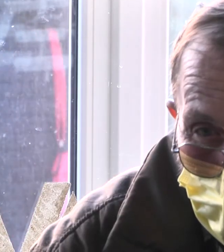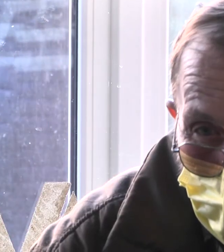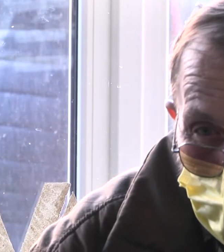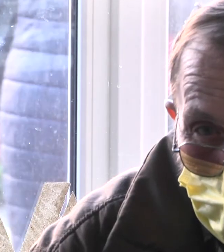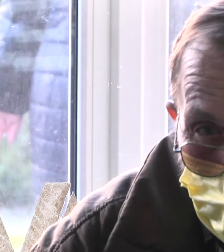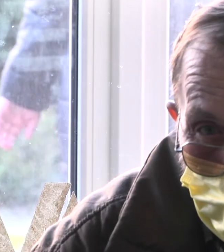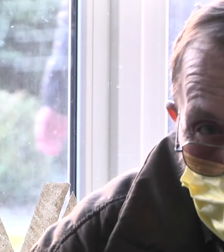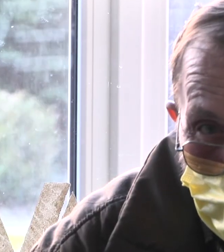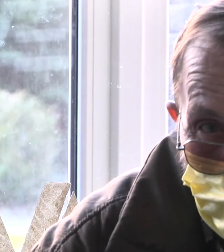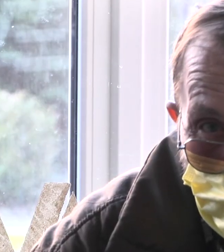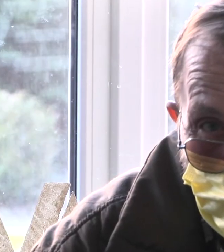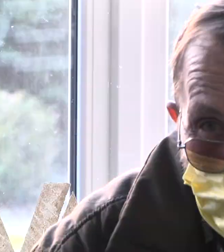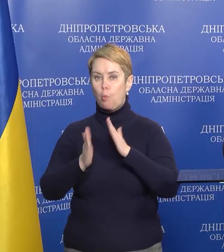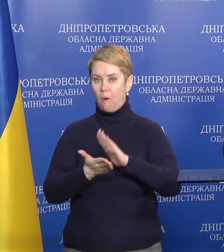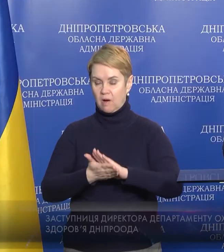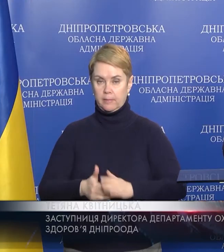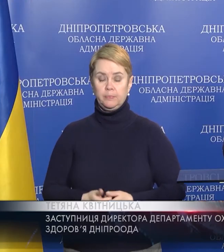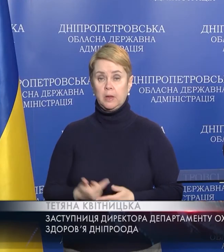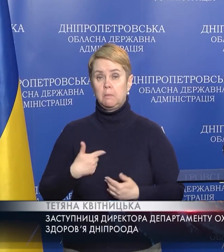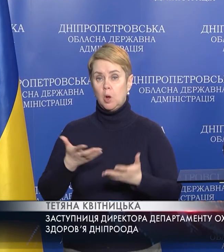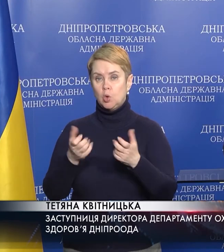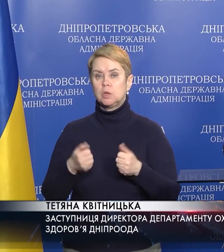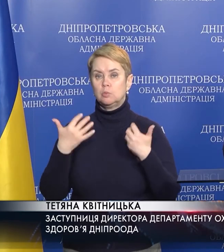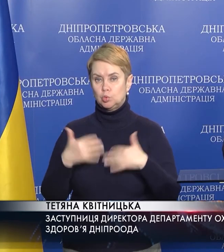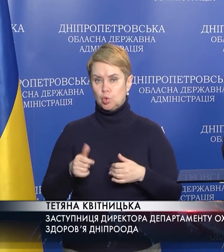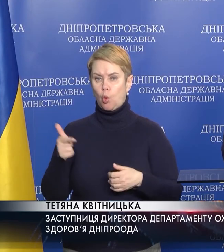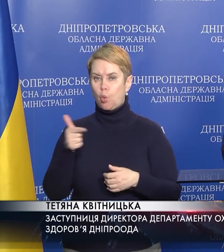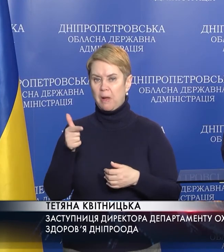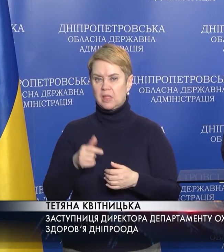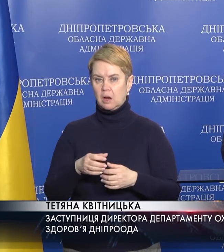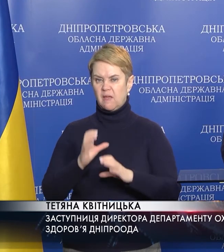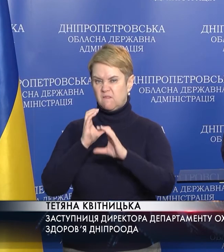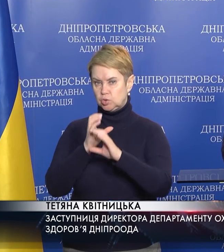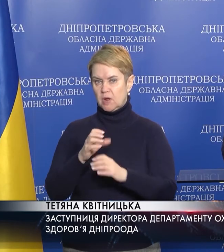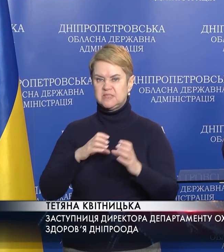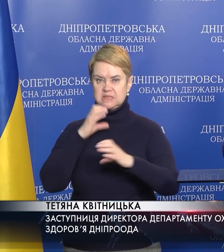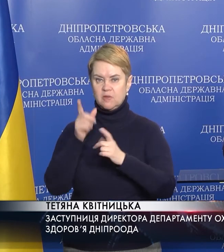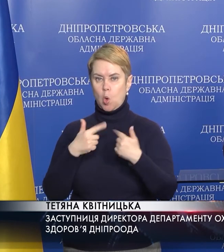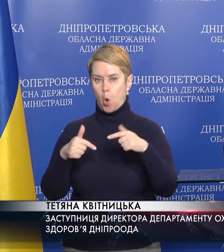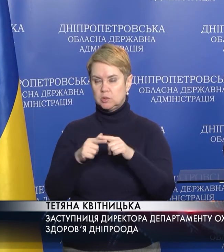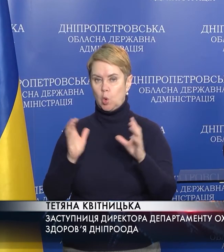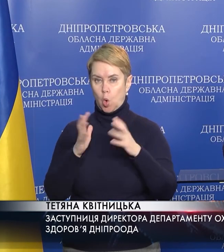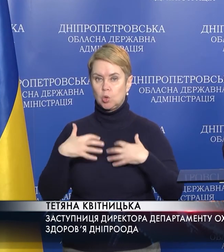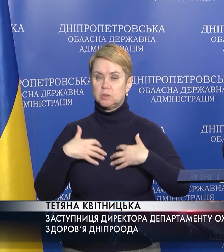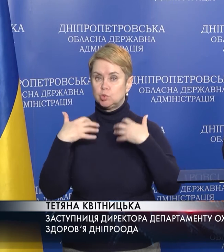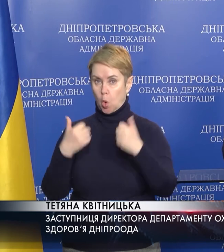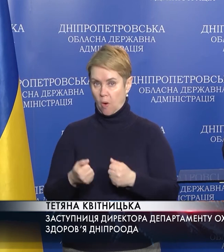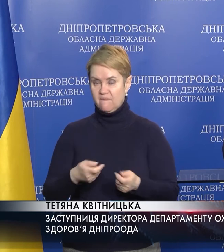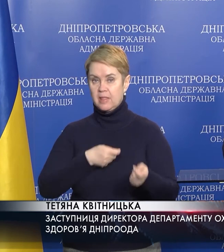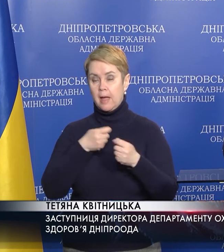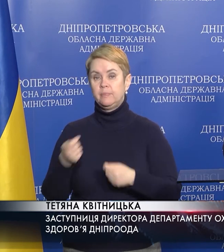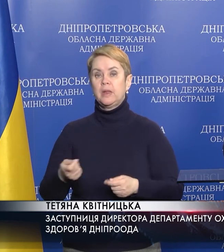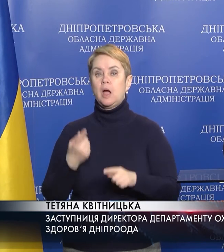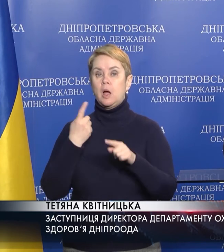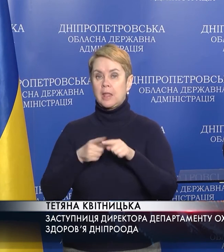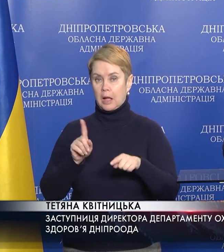гуманітарну допомогу за кордону. Ми отримали вже гуманітарний вантаж від Всесвітньої організації охорони здоров'я, який